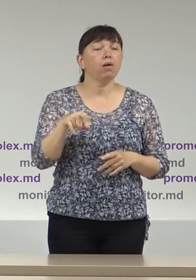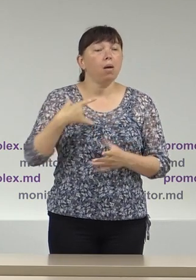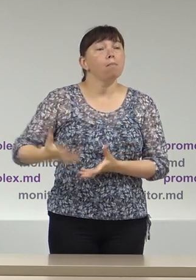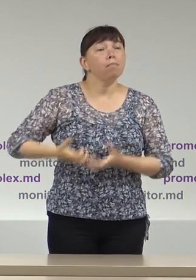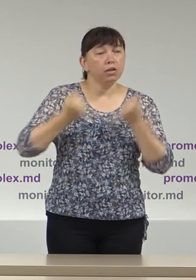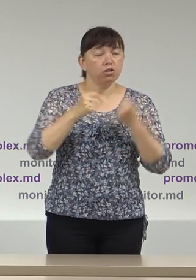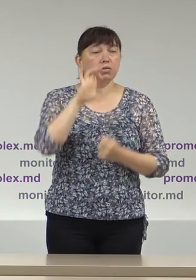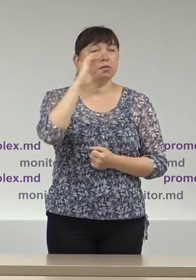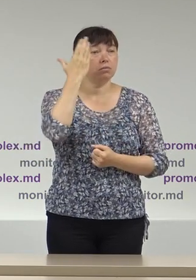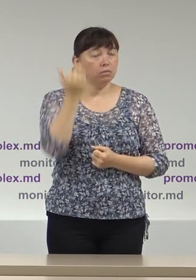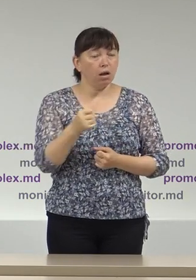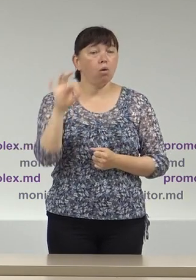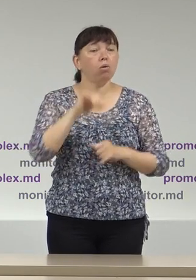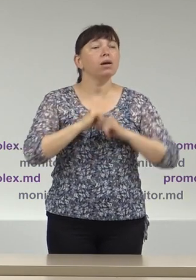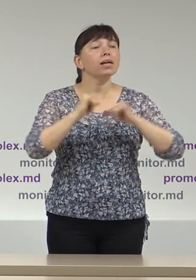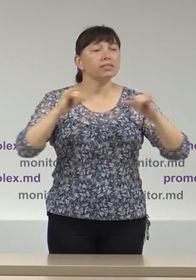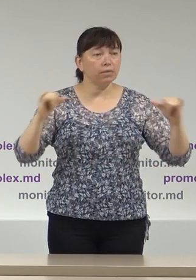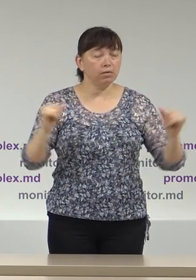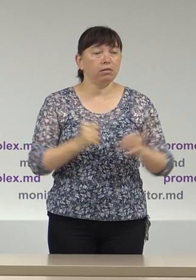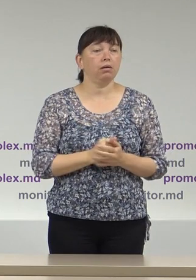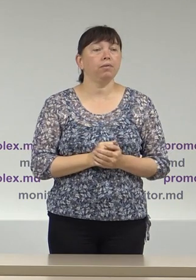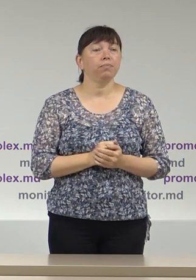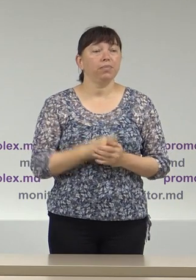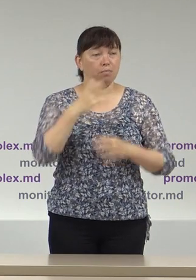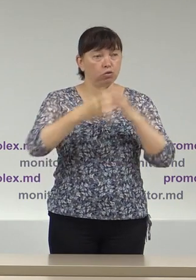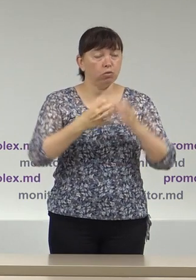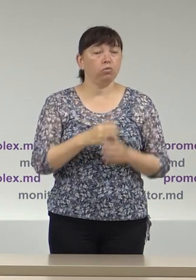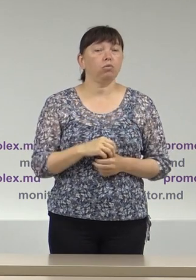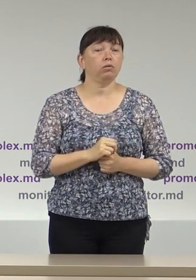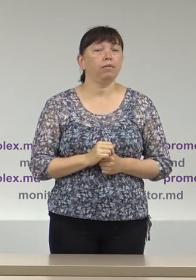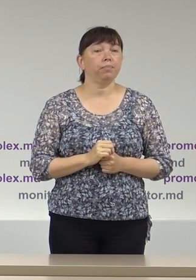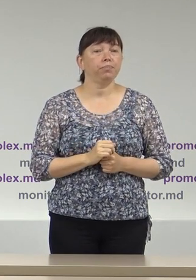Agenția Statilor Unite pentru Dizvoltare Internațională, Consiliul Europei,